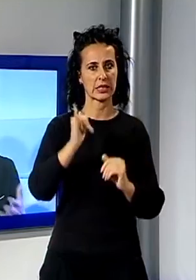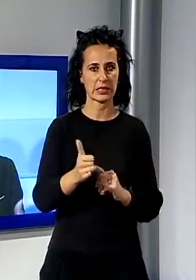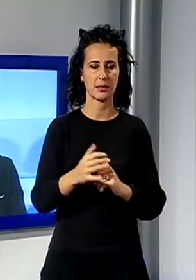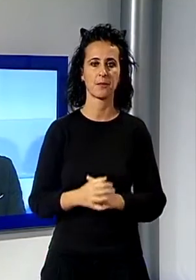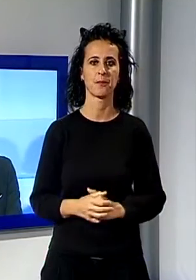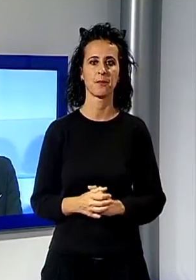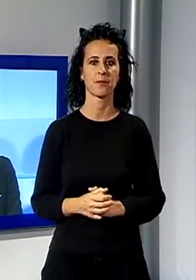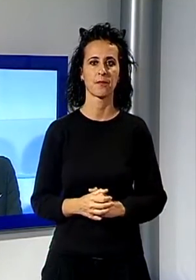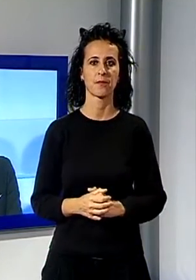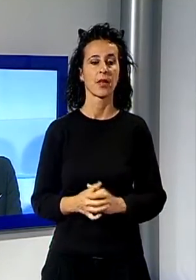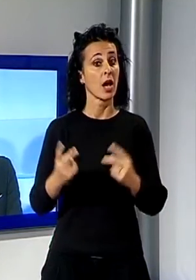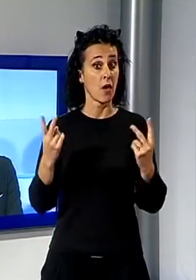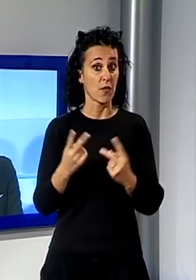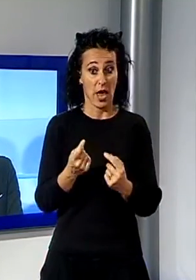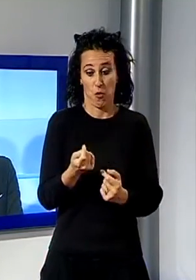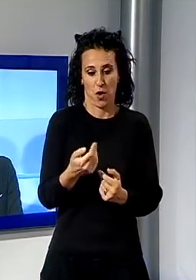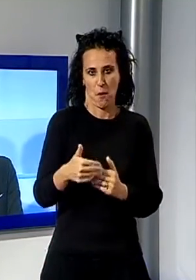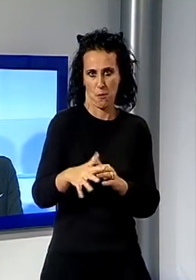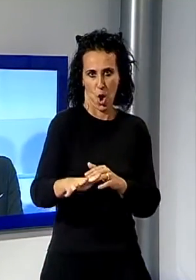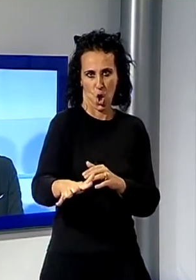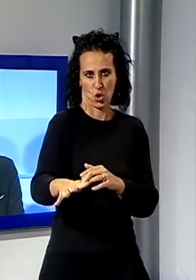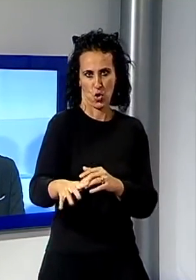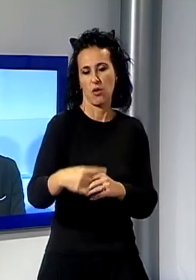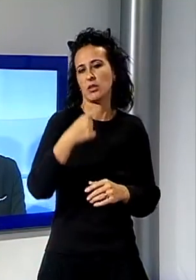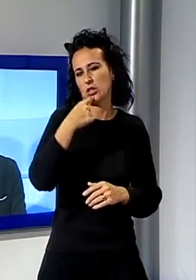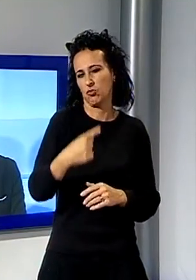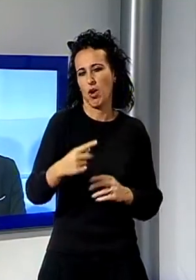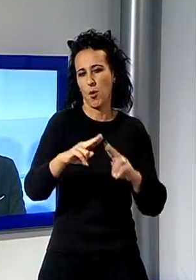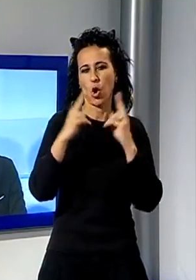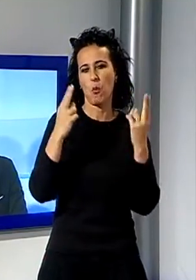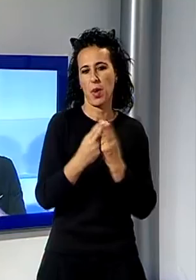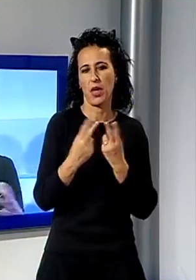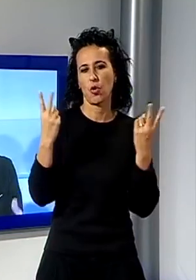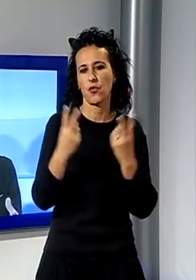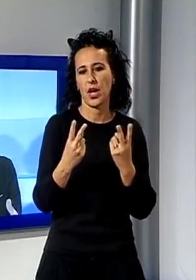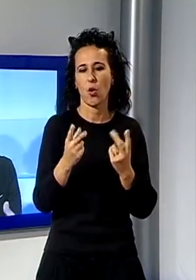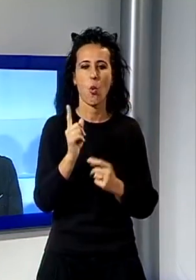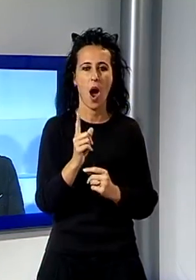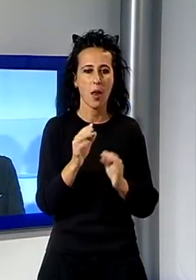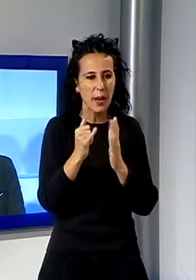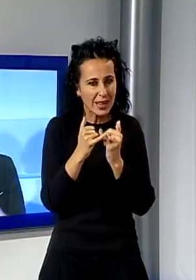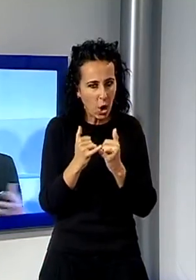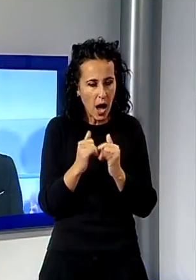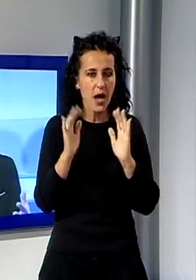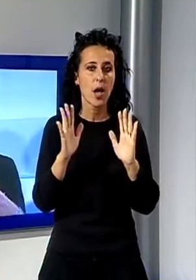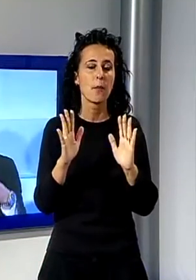sveleremo a breve le carte, insomma si tratta di un intervento molto importante che valorizza quest'area. Non ci saranno